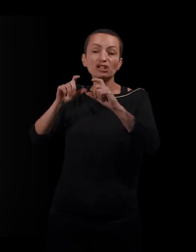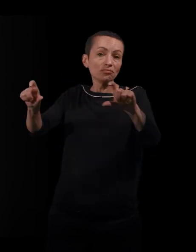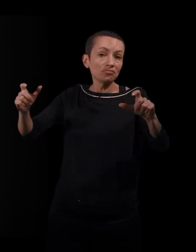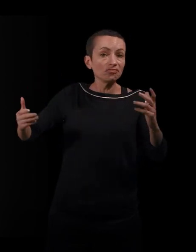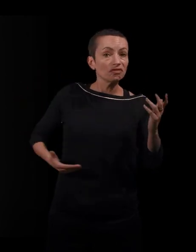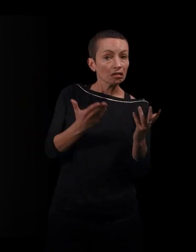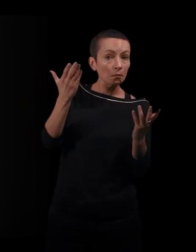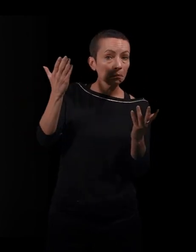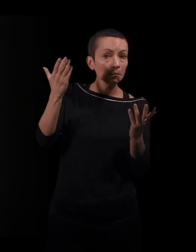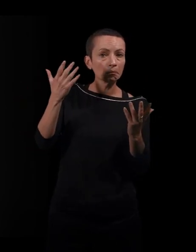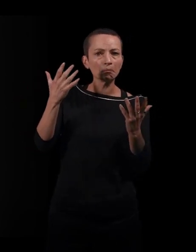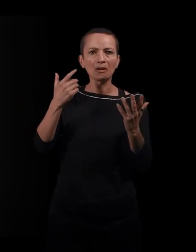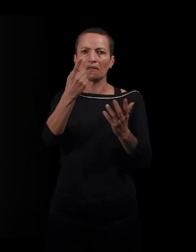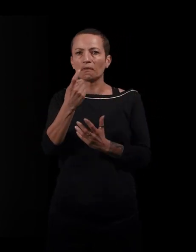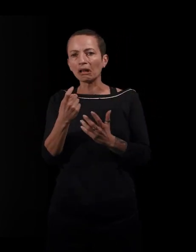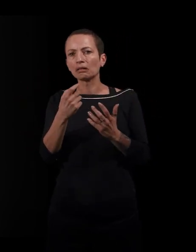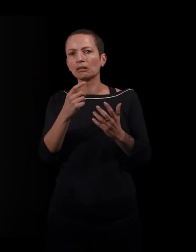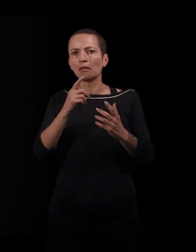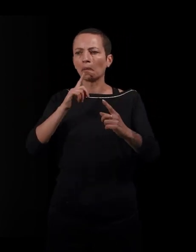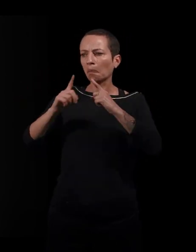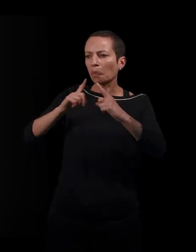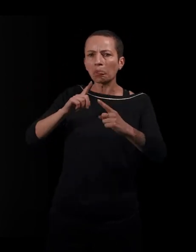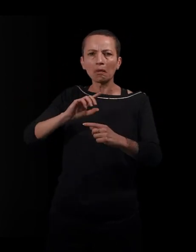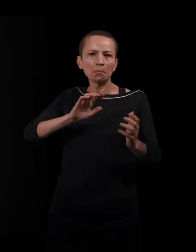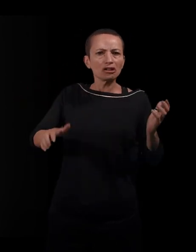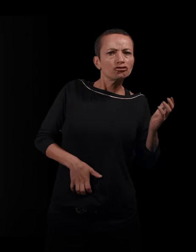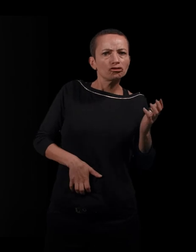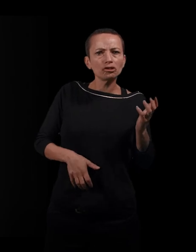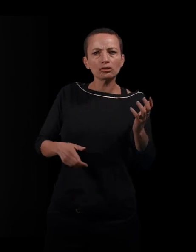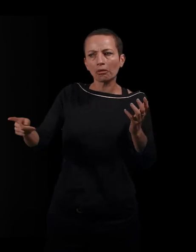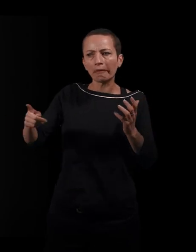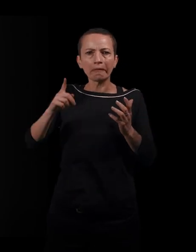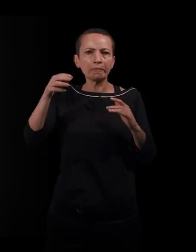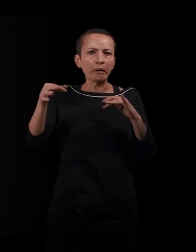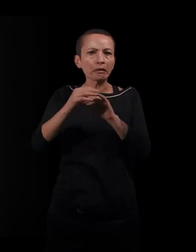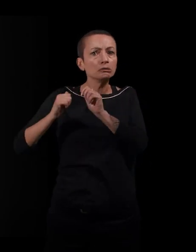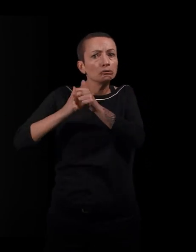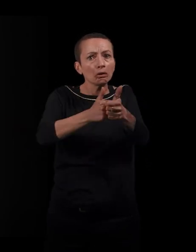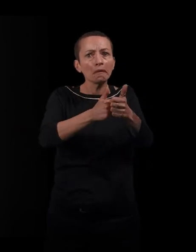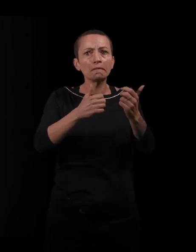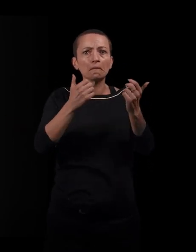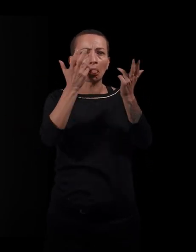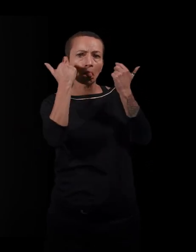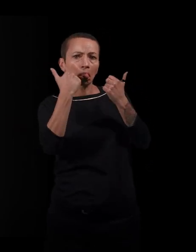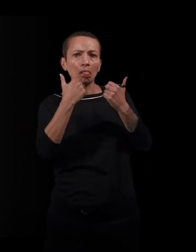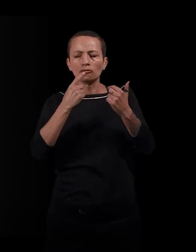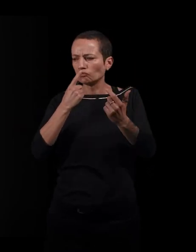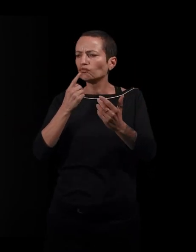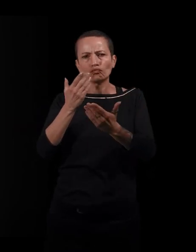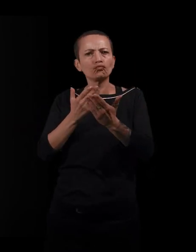autoritaire, machiste, qui ferait qu'elles suivent leur mari, qu'on prend la décision pour elles, etc., etc., ou